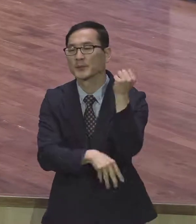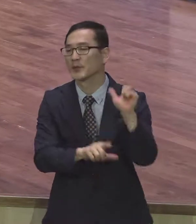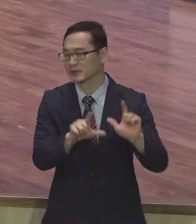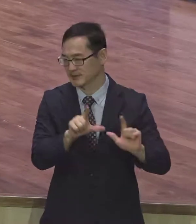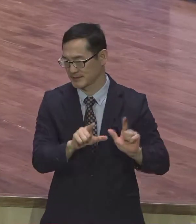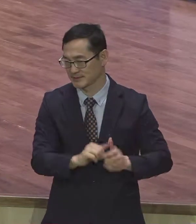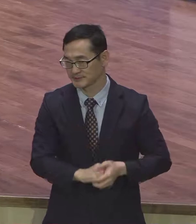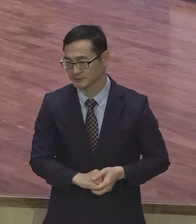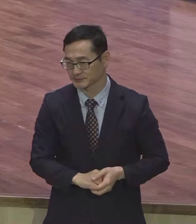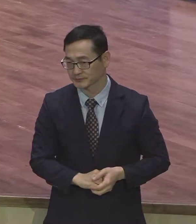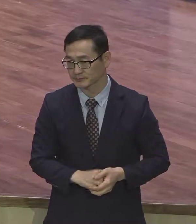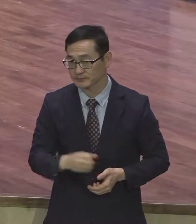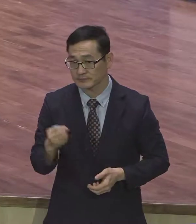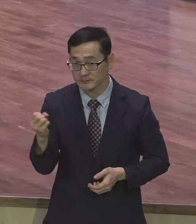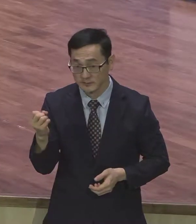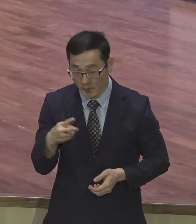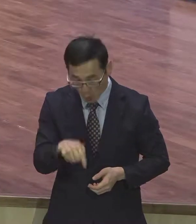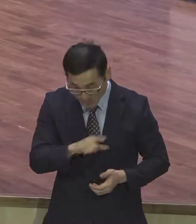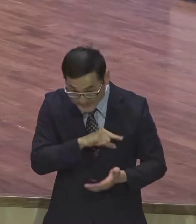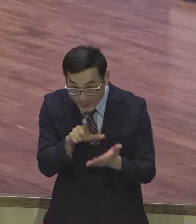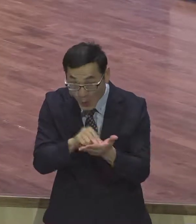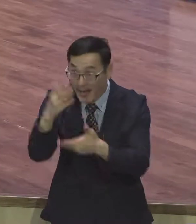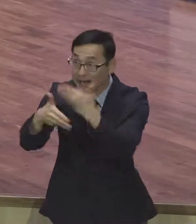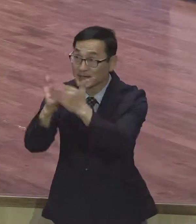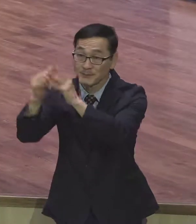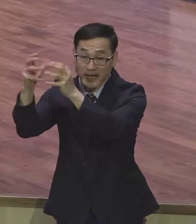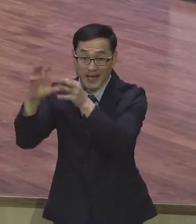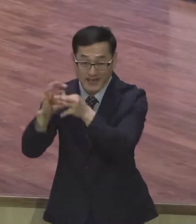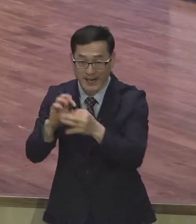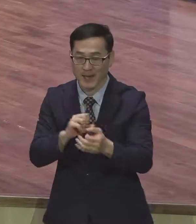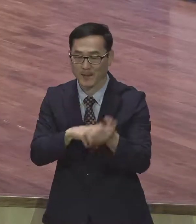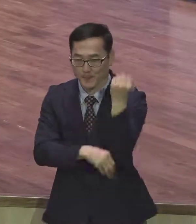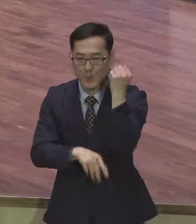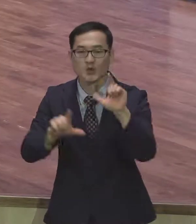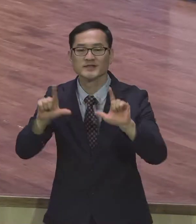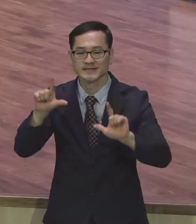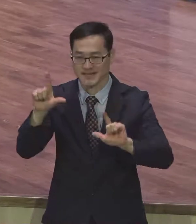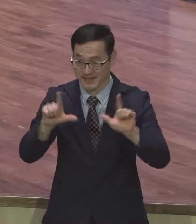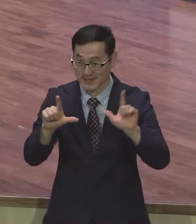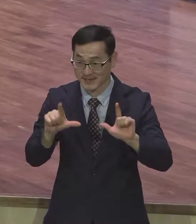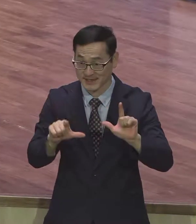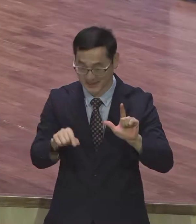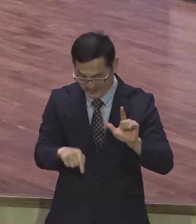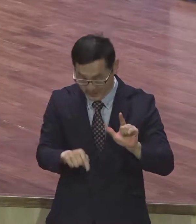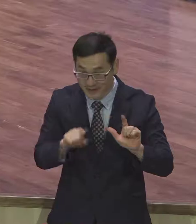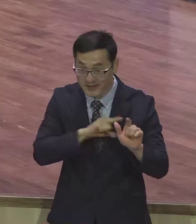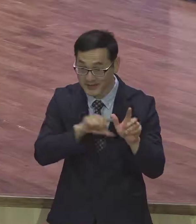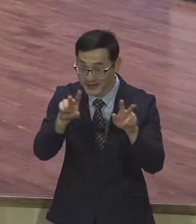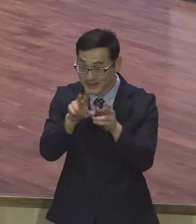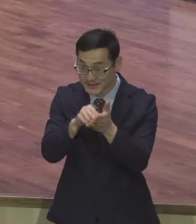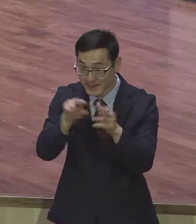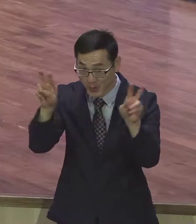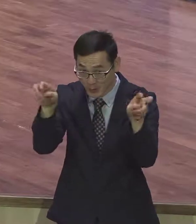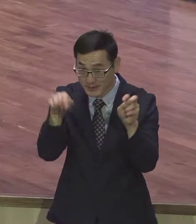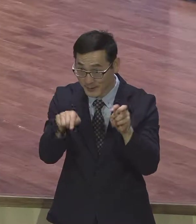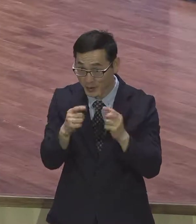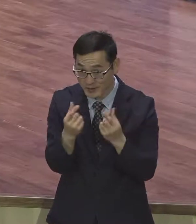하나님 말아 본질입니다. 신앙생활은요. 하나님 말아 본질을 알고 거기에 모든